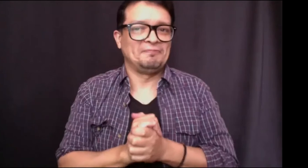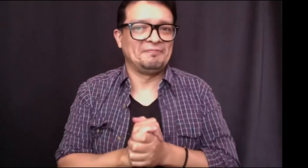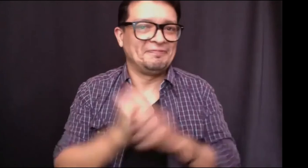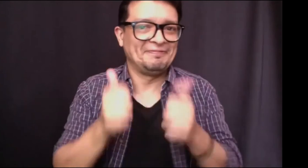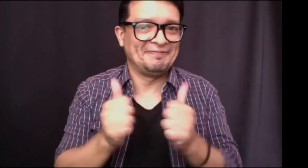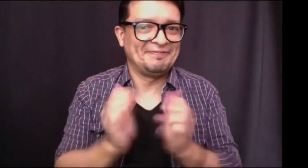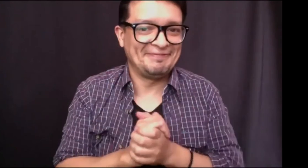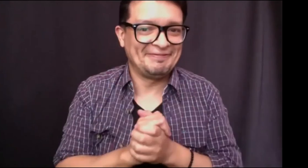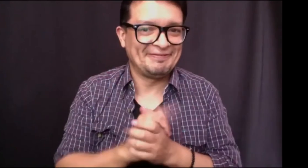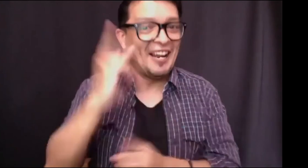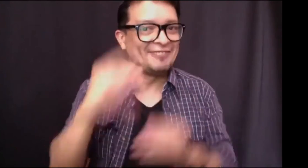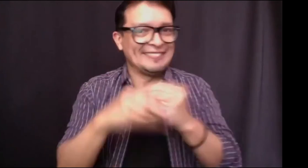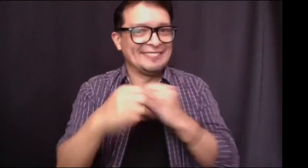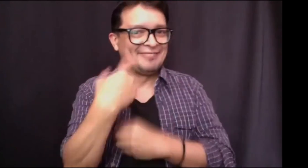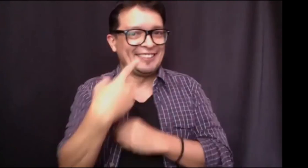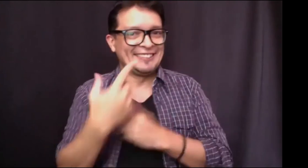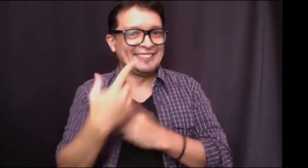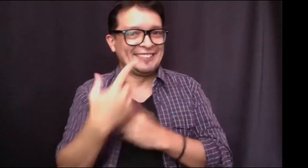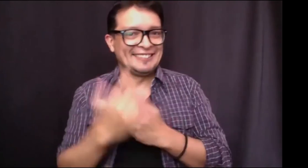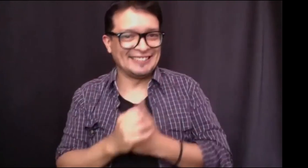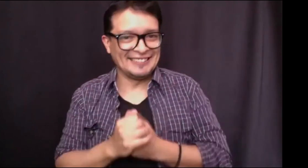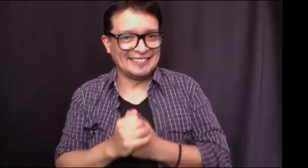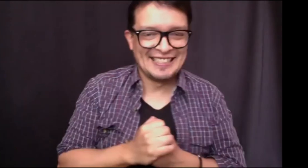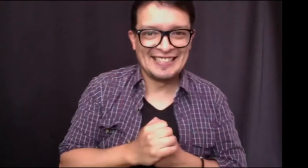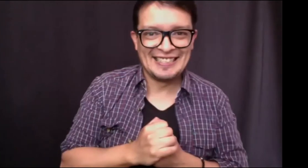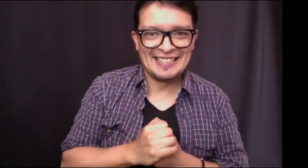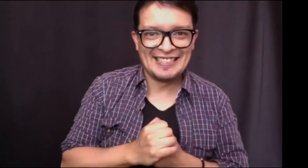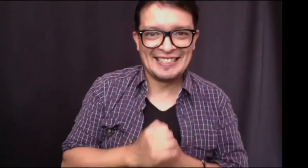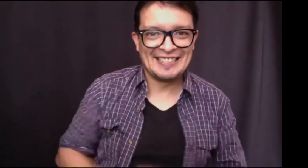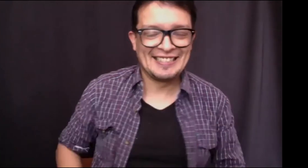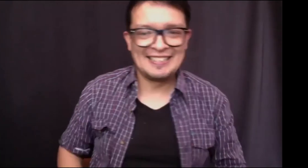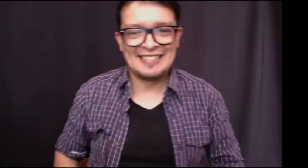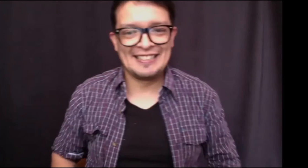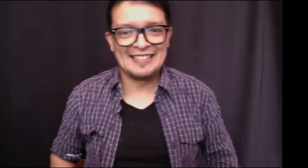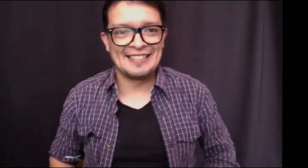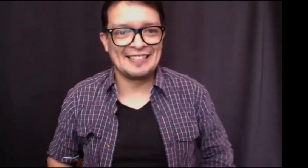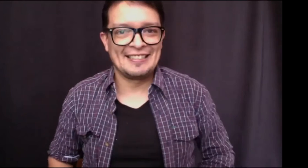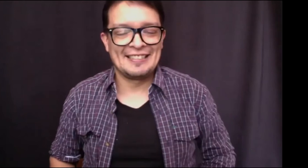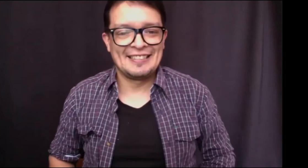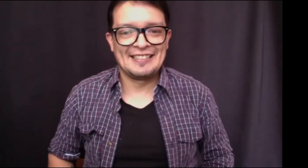sí, pero soy comunicador social. Más tarde, pues, adiciono alguna otra cosa que tengan que preguntar.